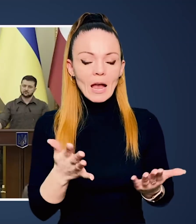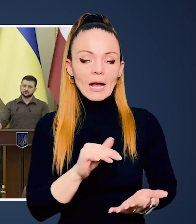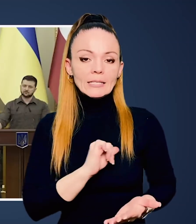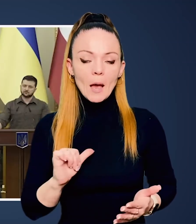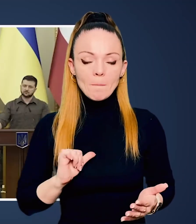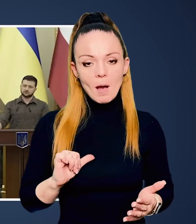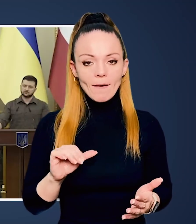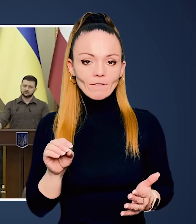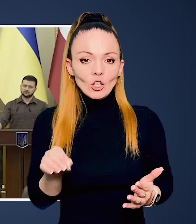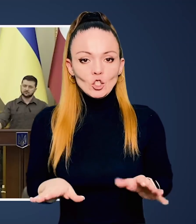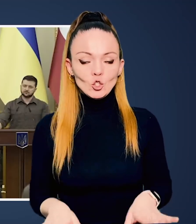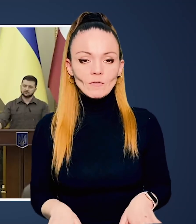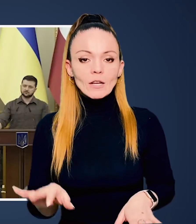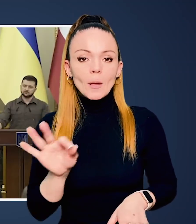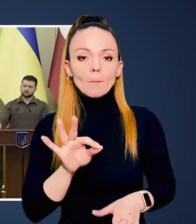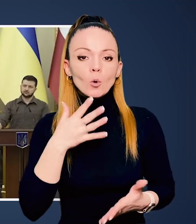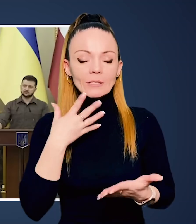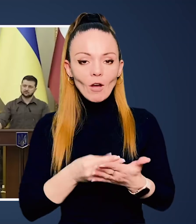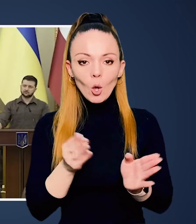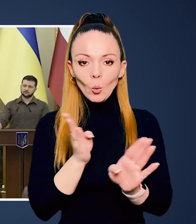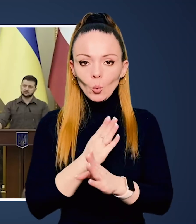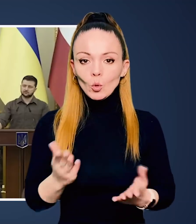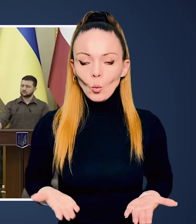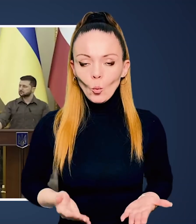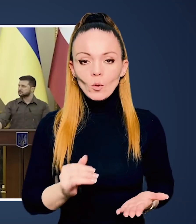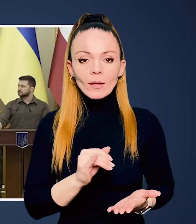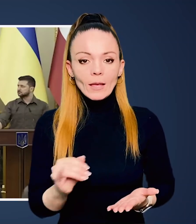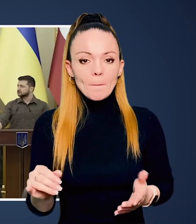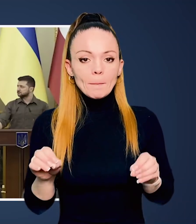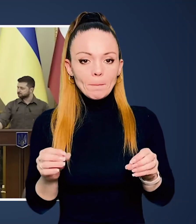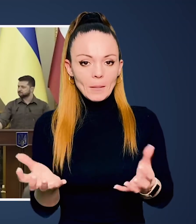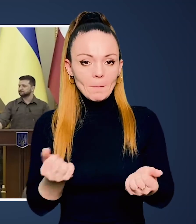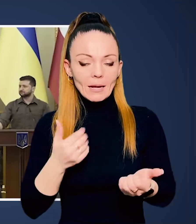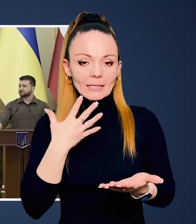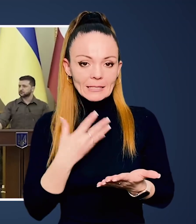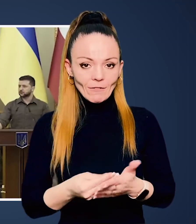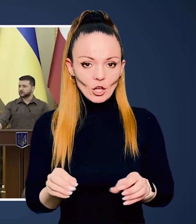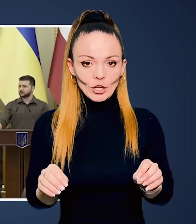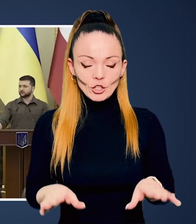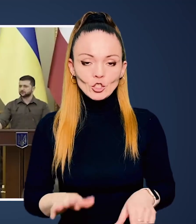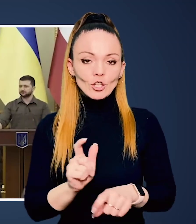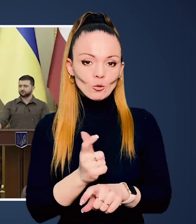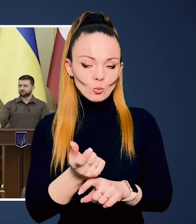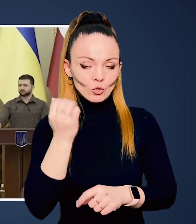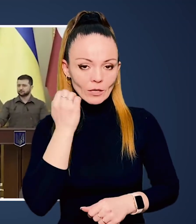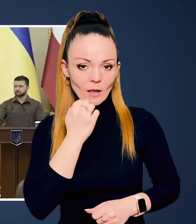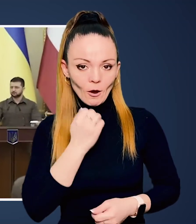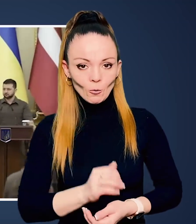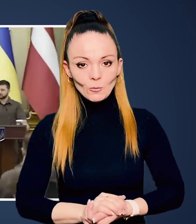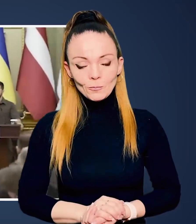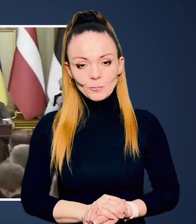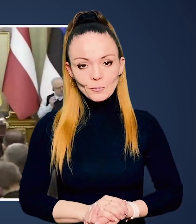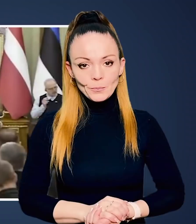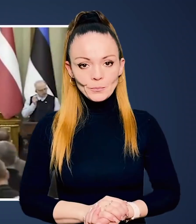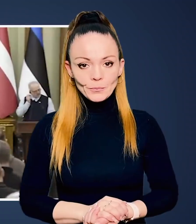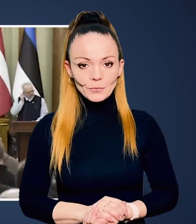незалежна держава, яка сама вирішуватиме про свою долю і прийматиме свої рішення. Дуже дякую.